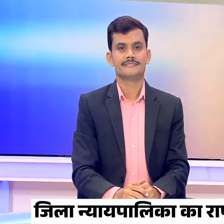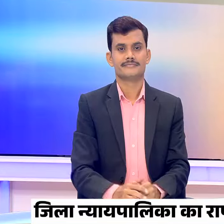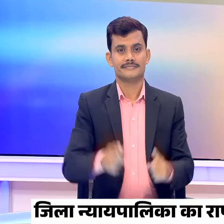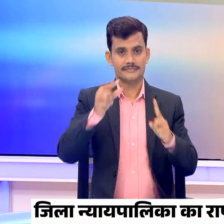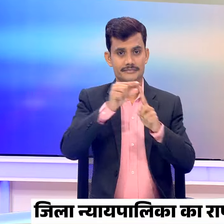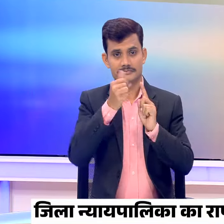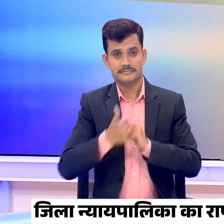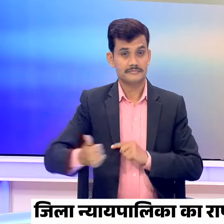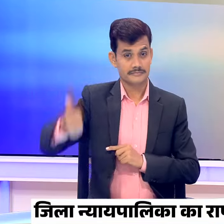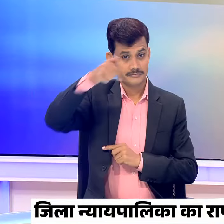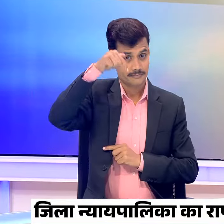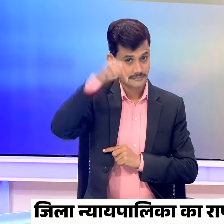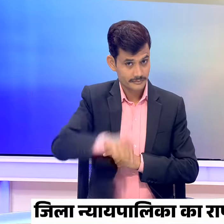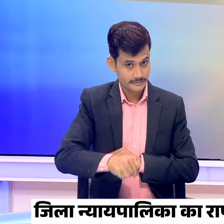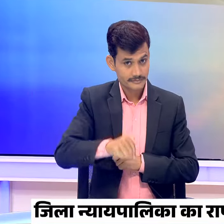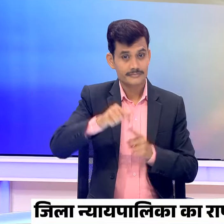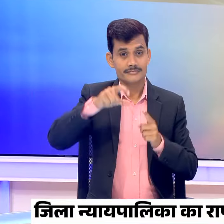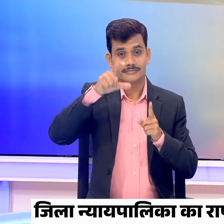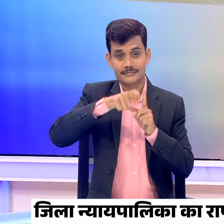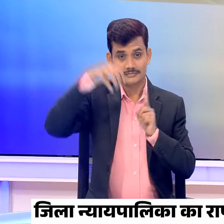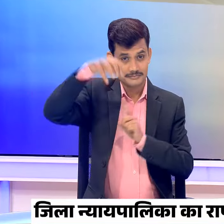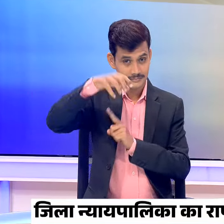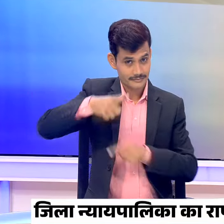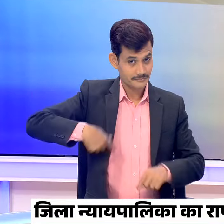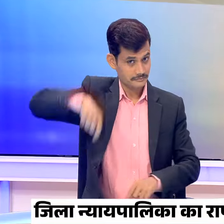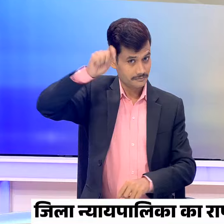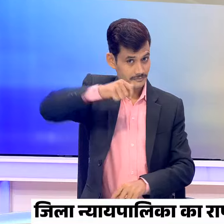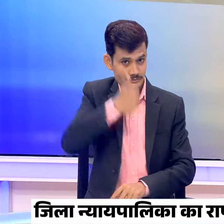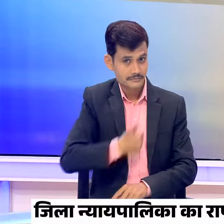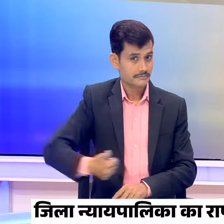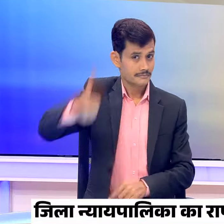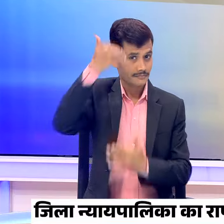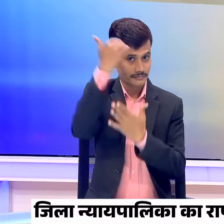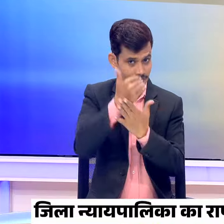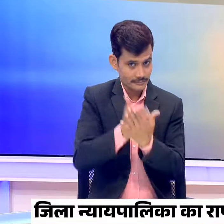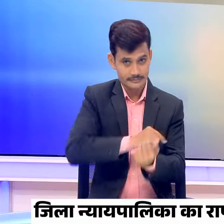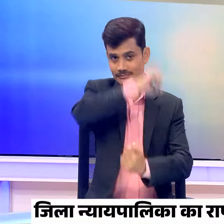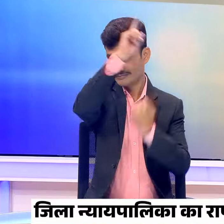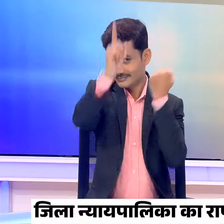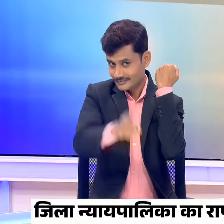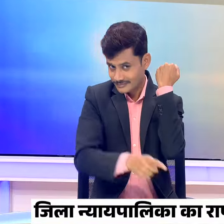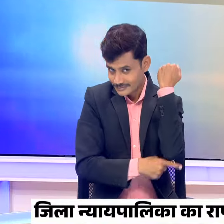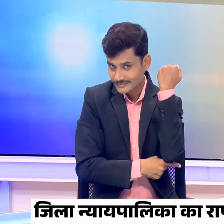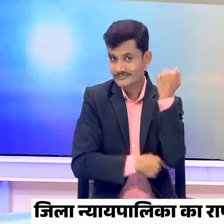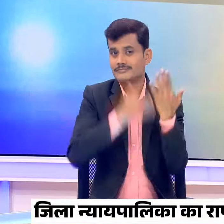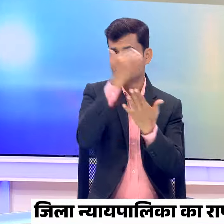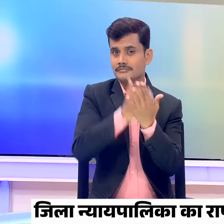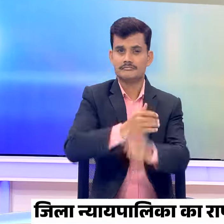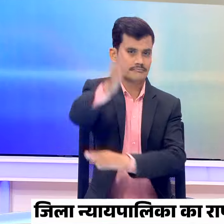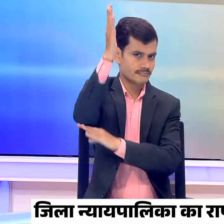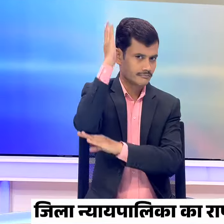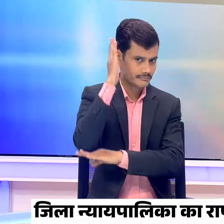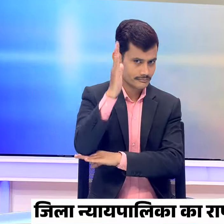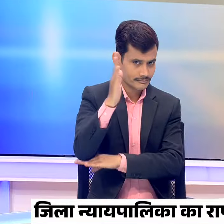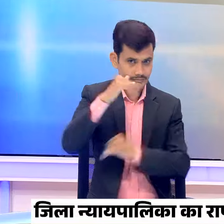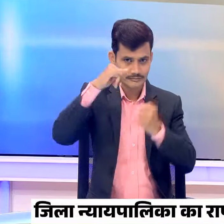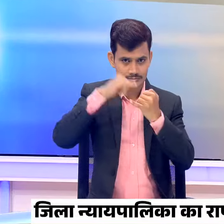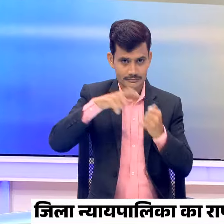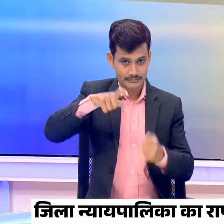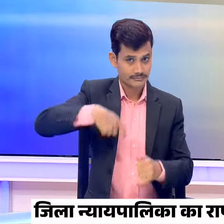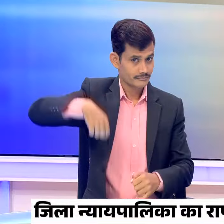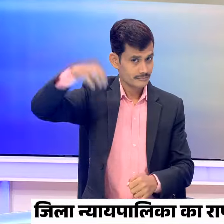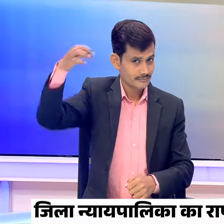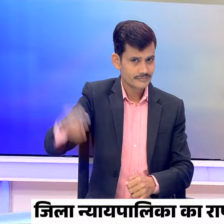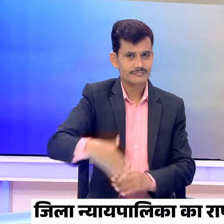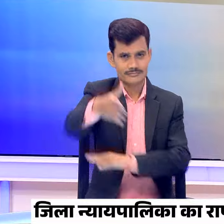राष्ट्रपती द्रौपती मुर्मु आज जिला न्याय पालिका के राष्ट्री सम्मेलन के समापन सत्र को करेंगी संबोधित सुप्रीम कोड के नई